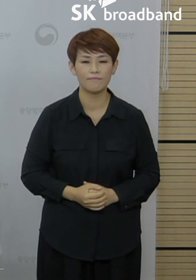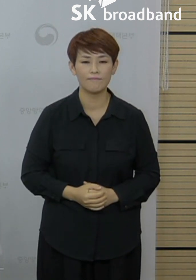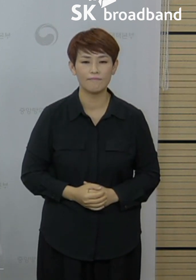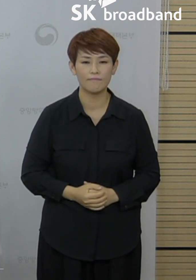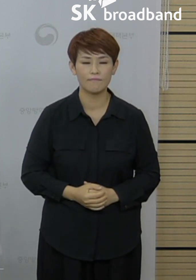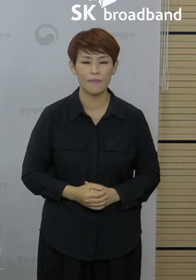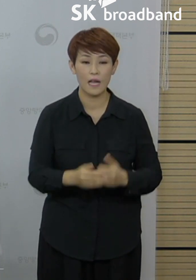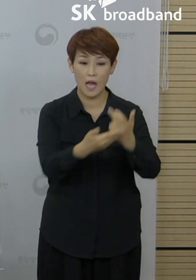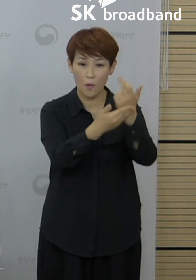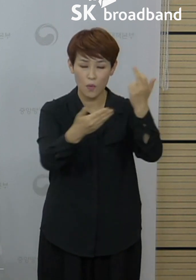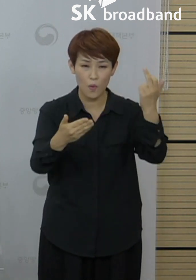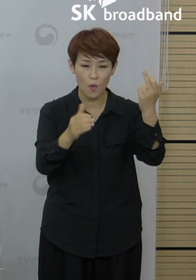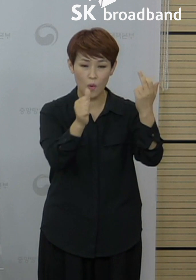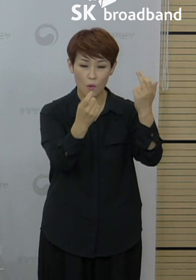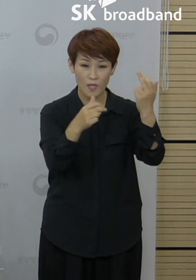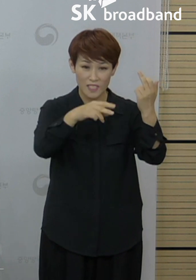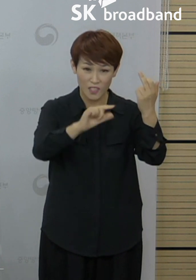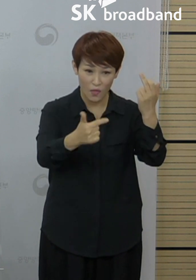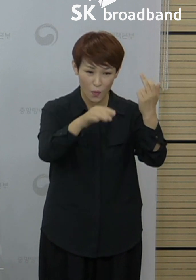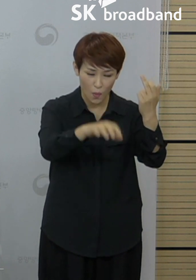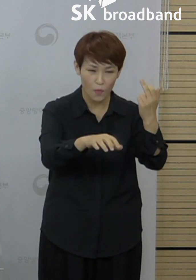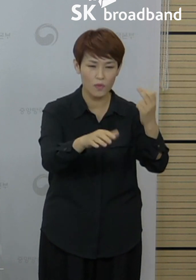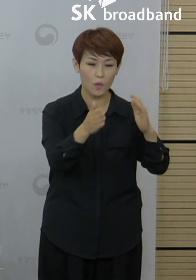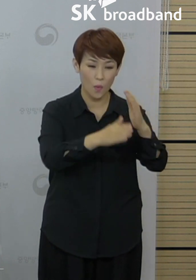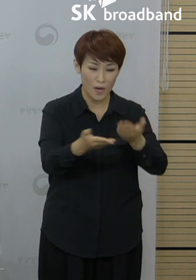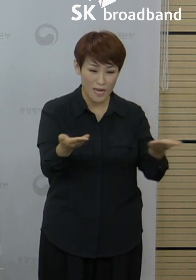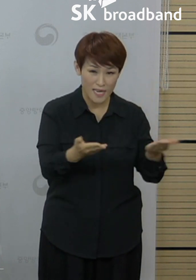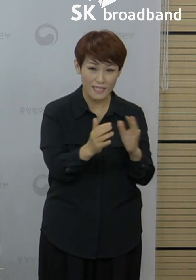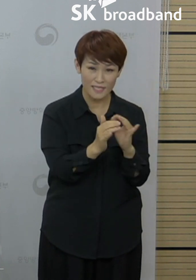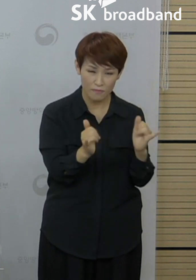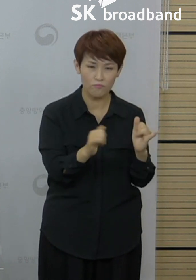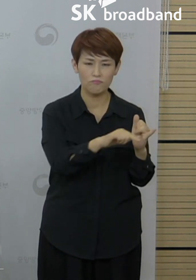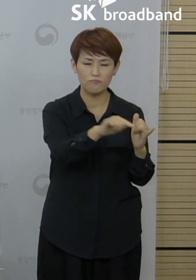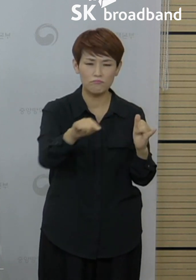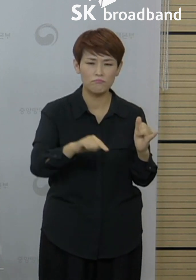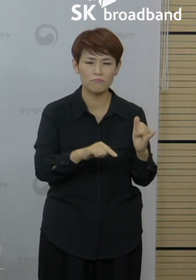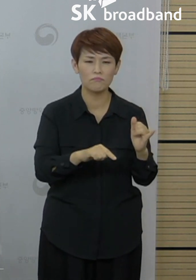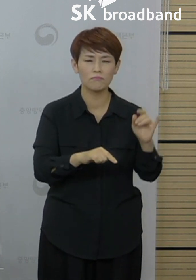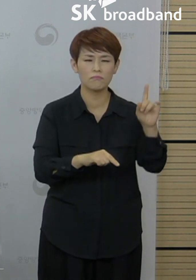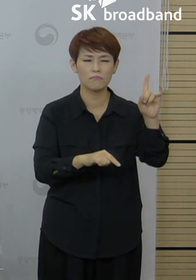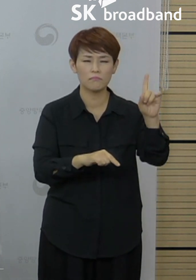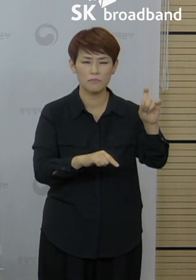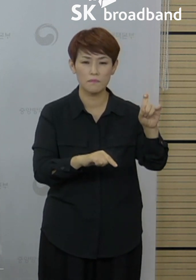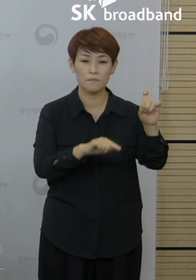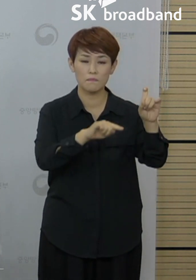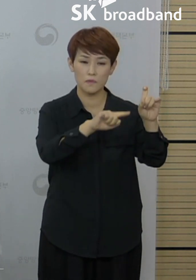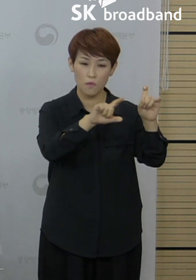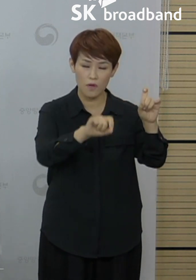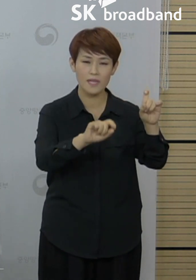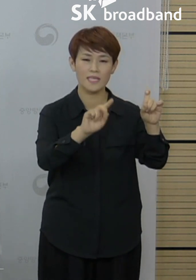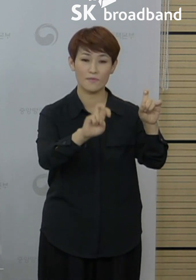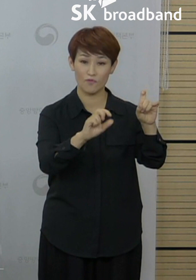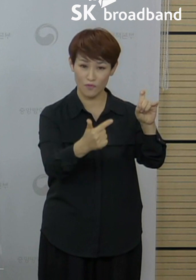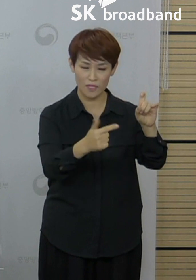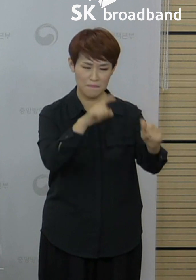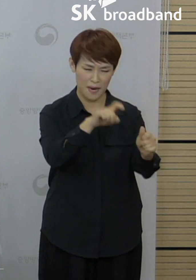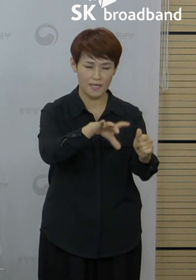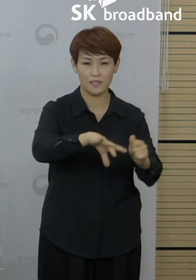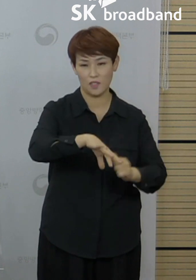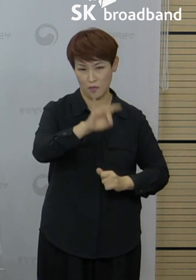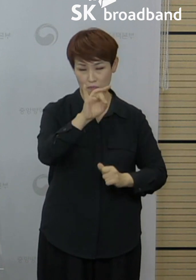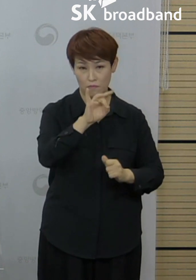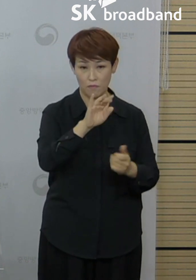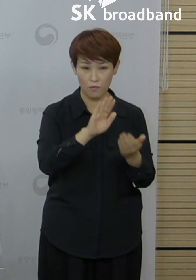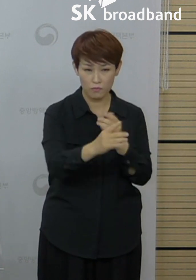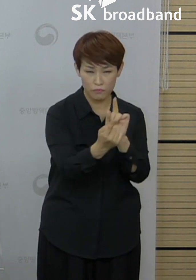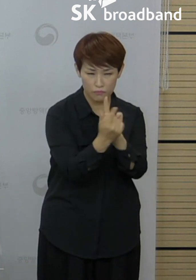그리고 강원도 홍천군의 공공근로와 관련해서 11월 26일에 첫 확진자가 발생하였는데 그